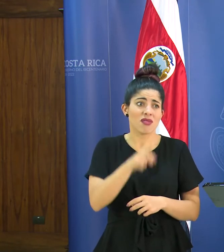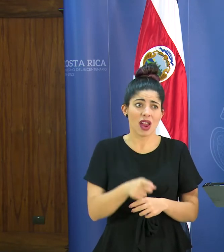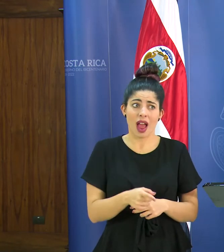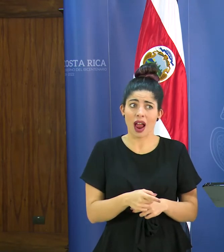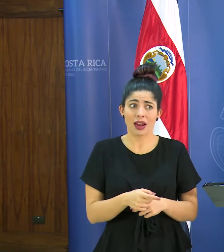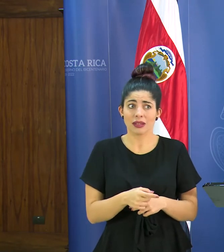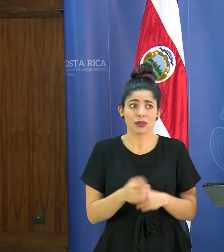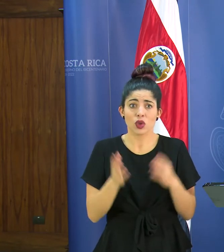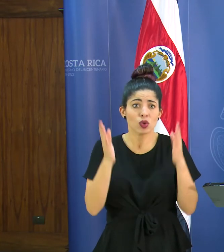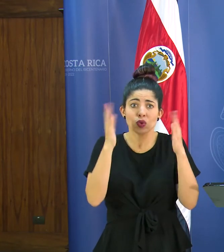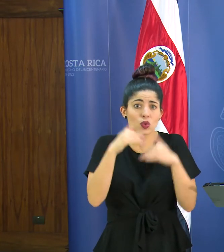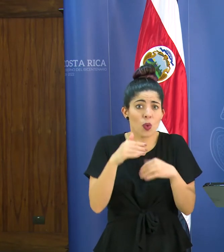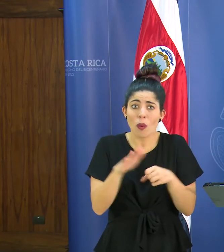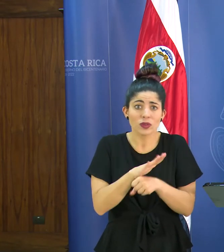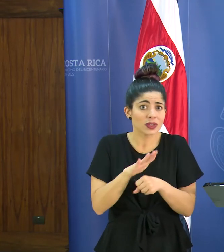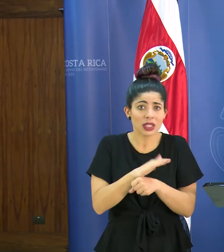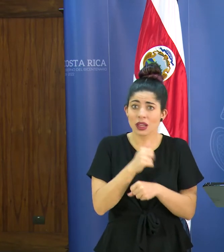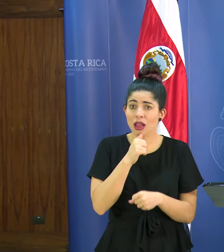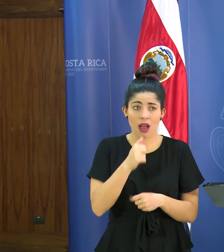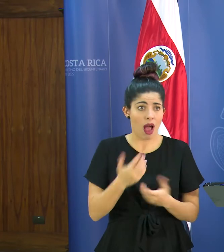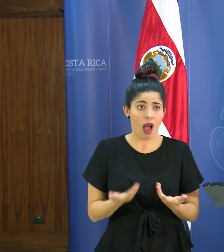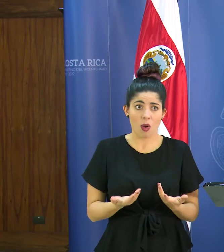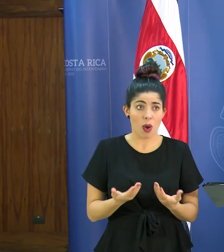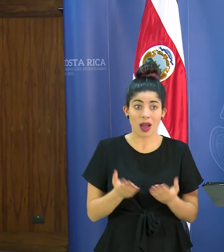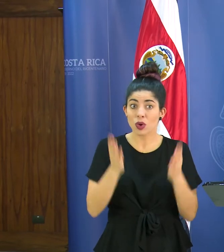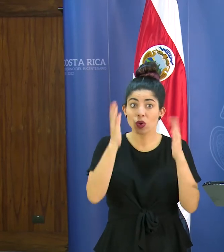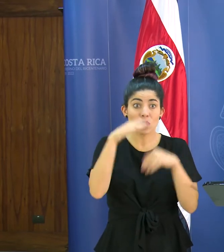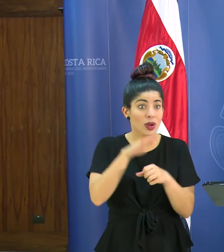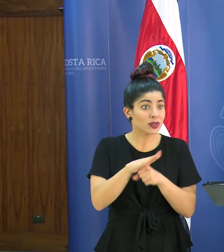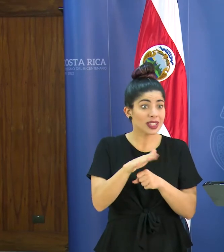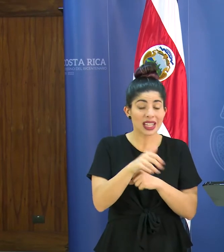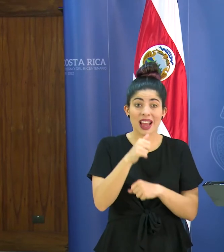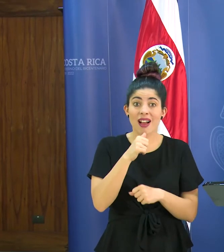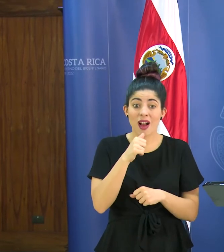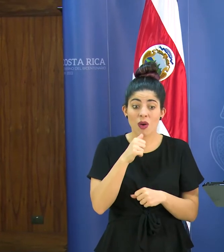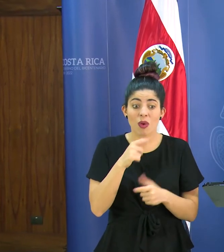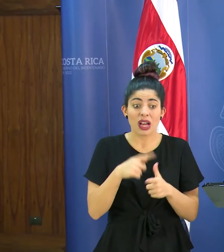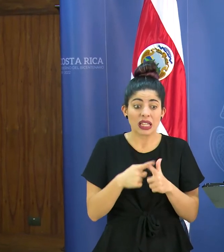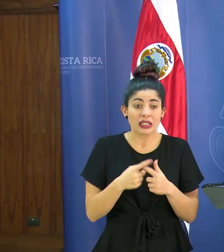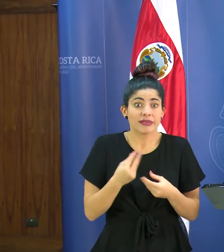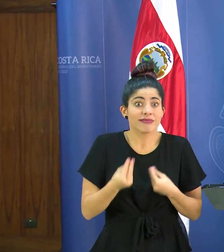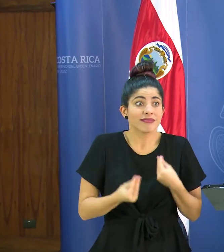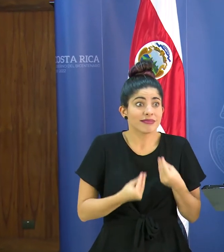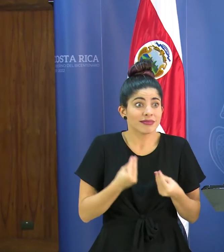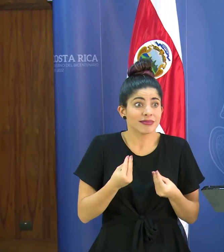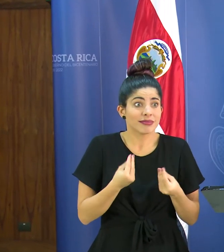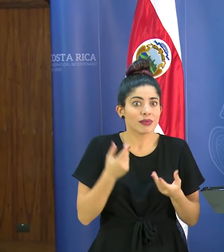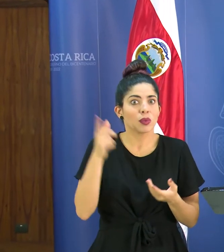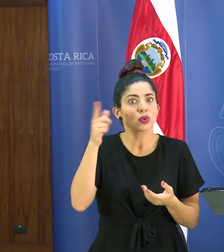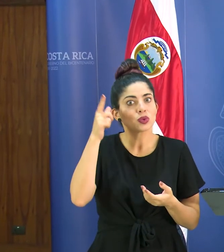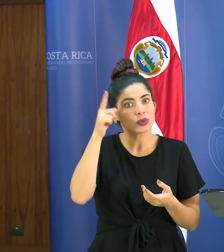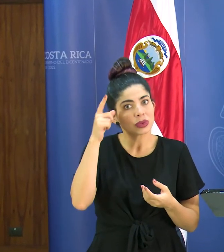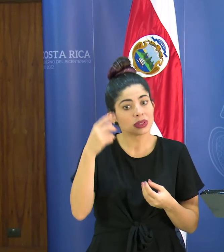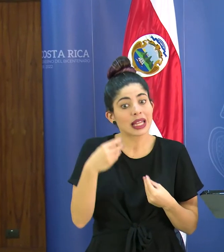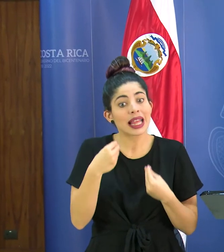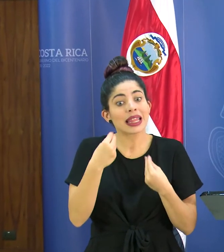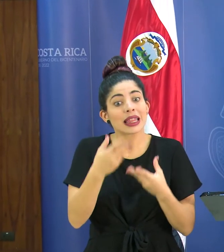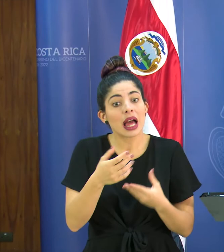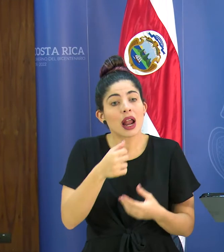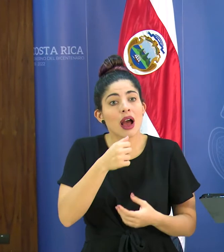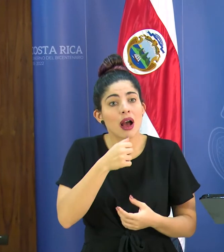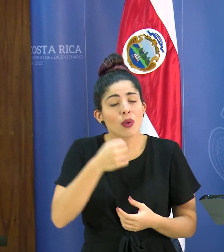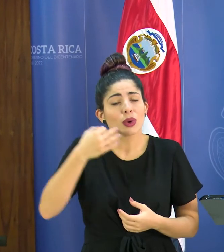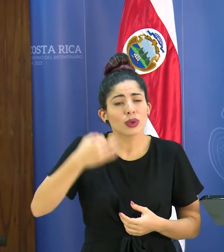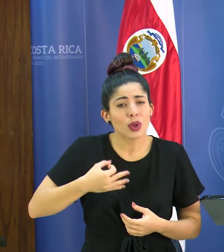no hay suficiente agua y al no haber suficiente agua lo que hacemos es por supuesto dar agua todos los